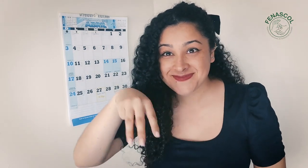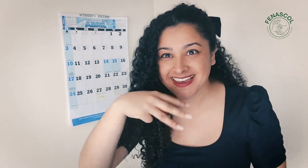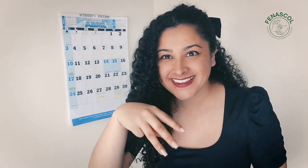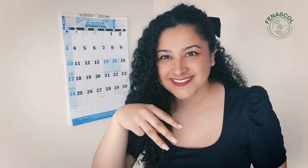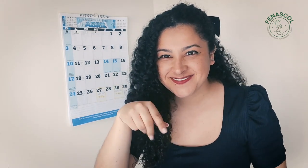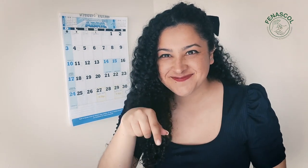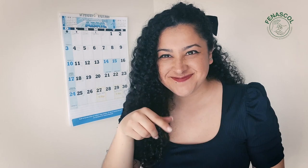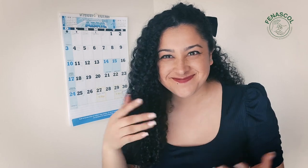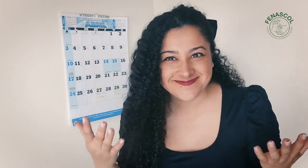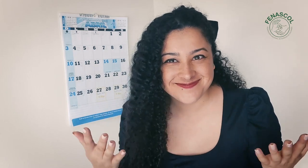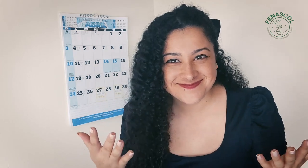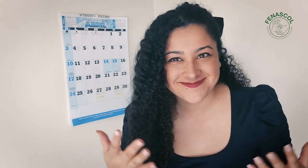Sí, el miércoles.